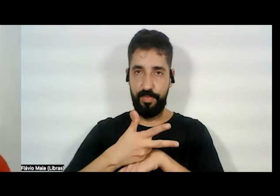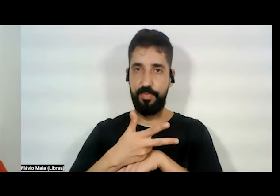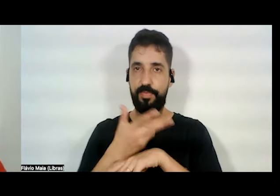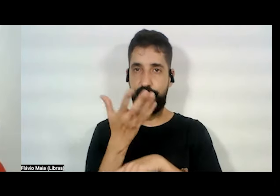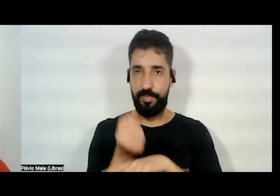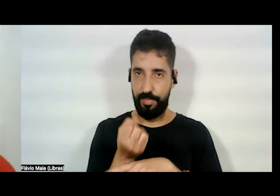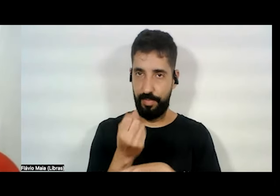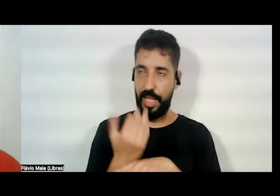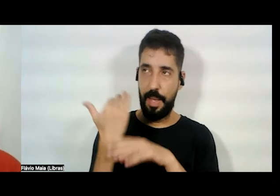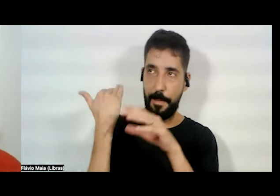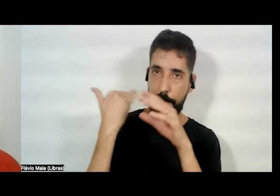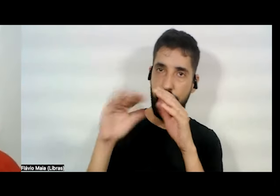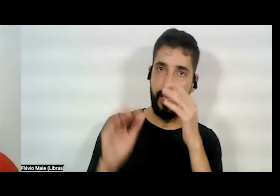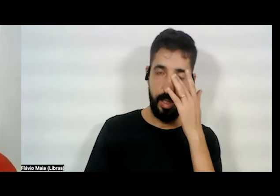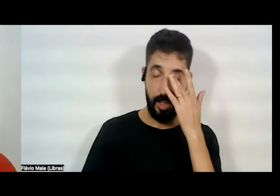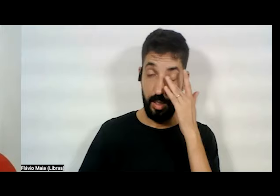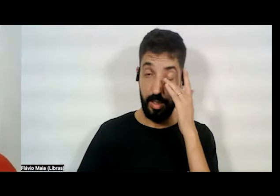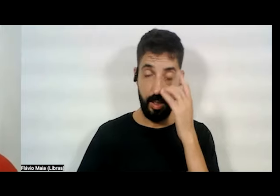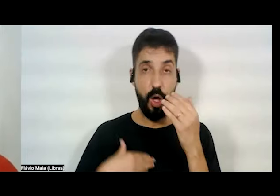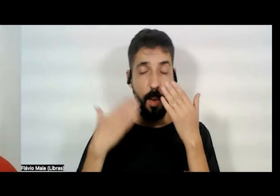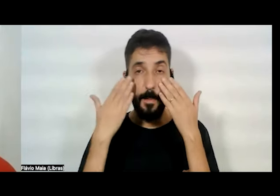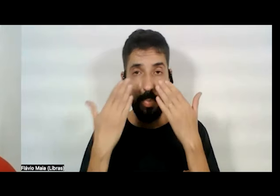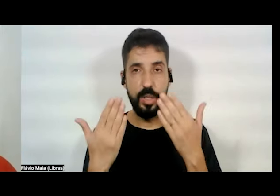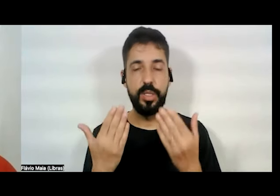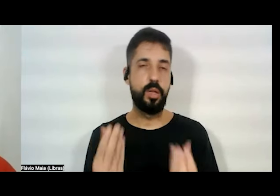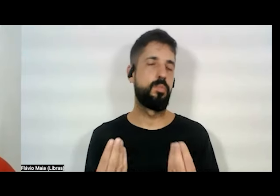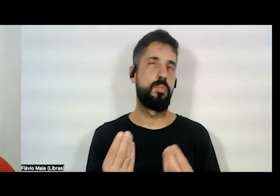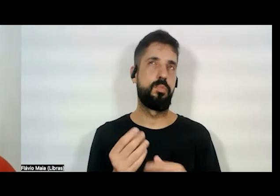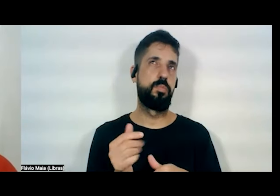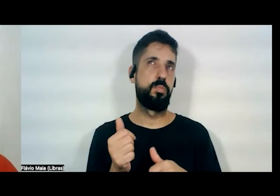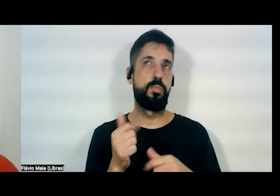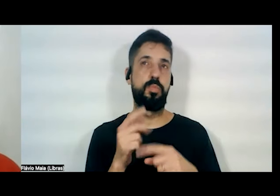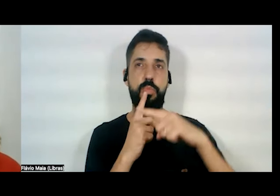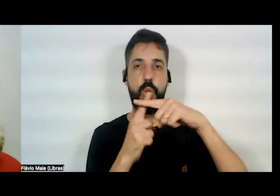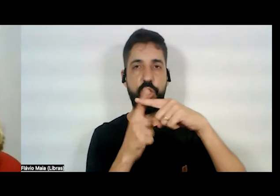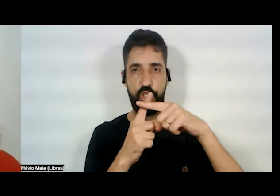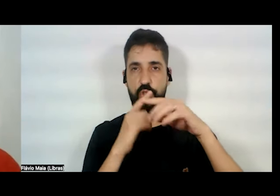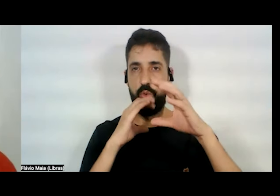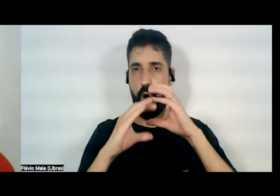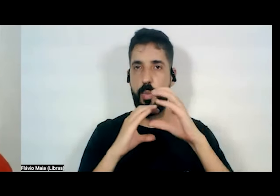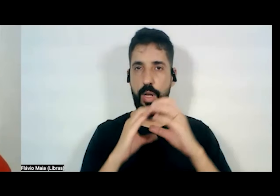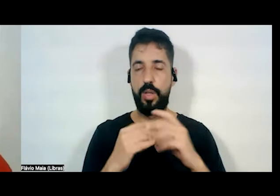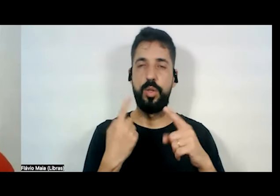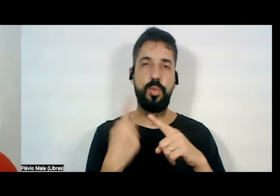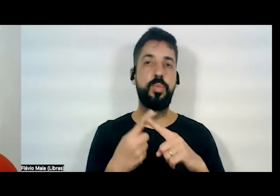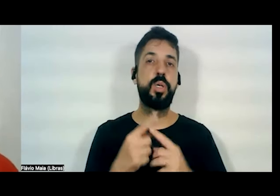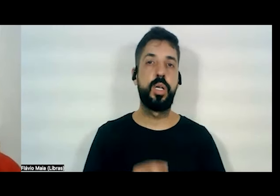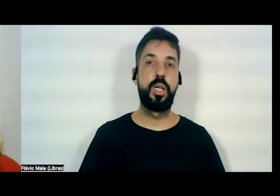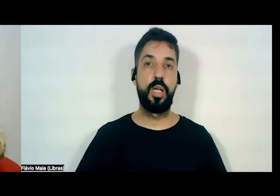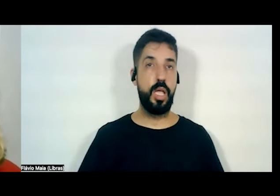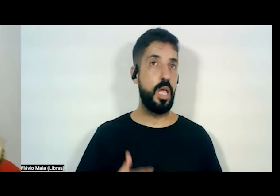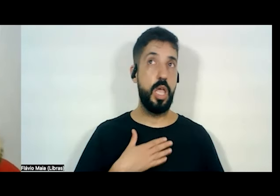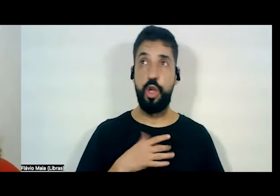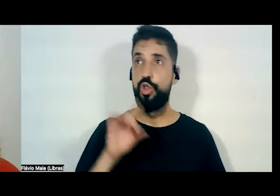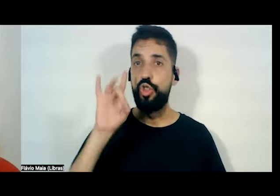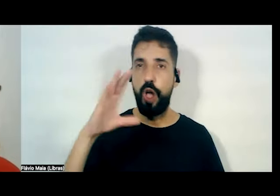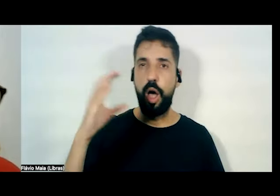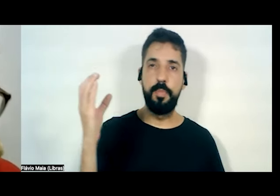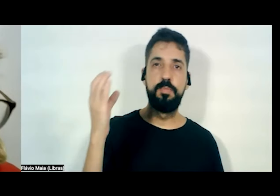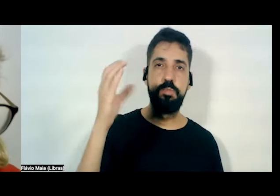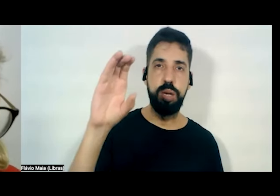Eu quero mostrar para vocês como é um caso positivo de comunicação, porque é o seguinte, ao invés de eu só postar na rede social,